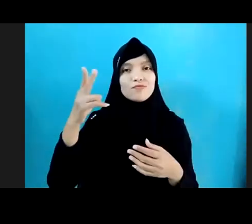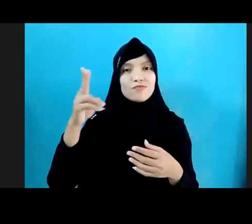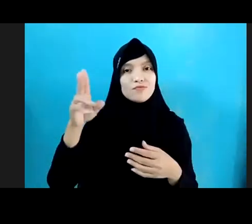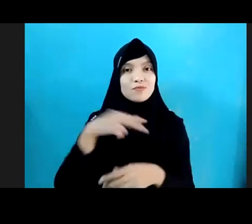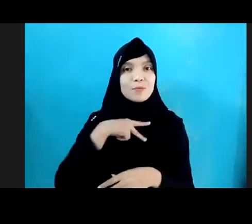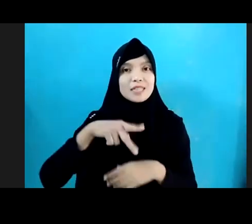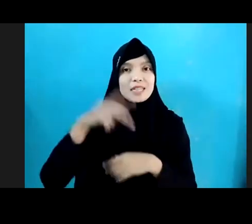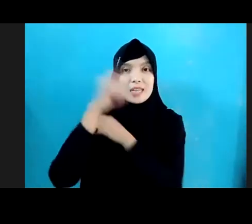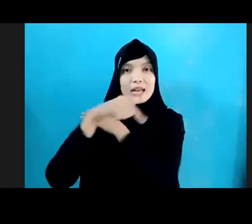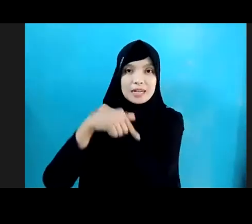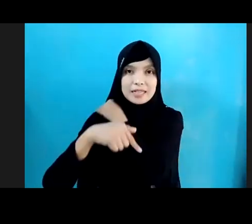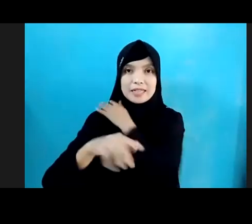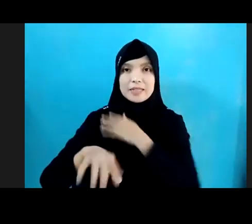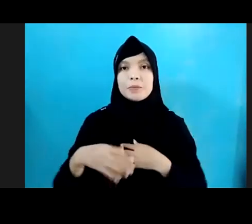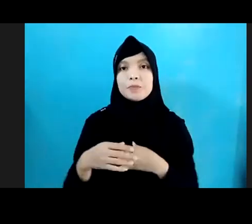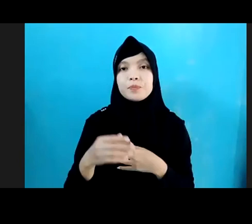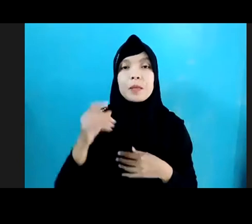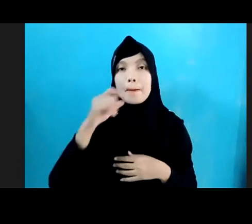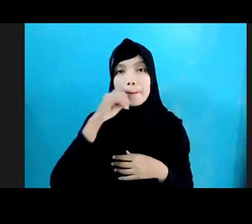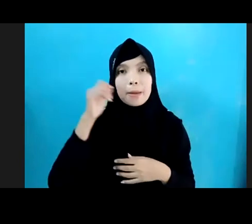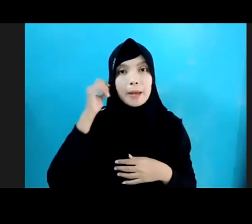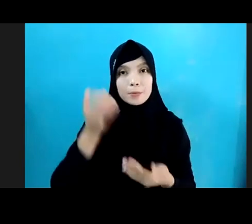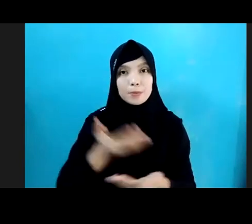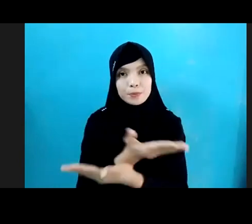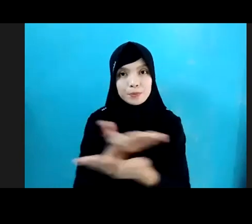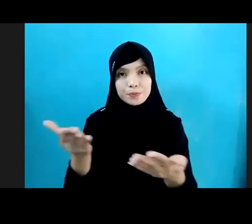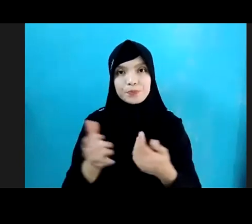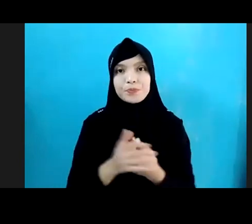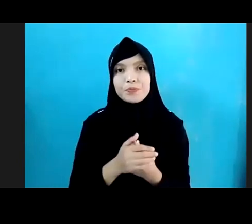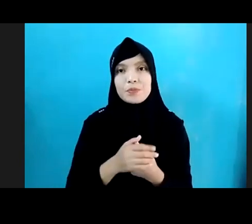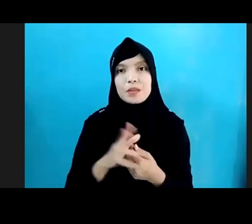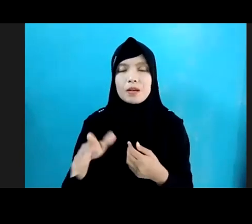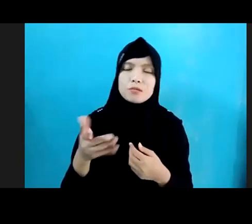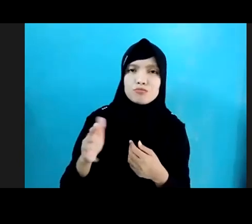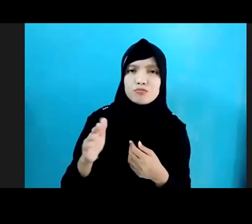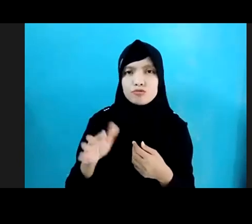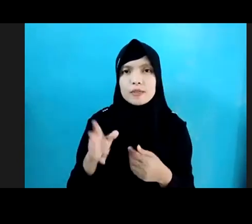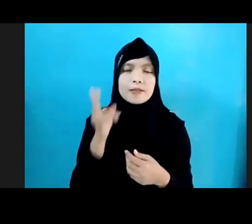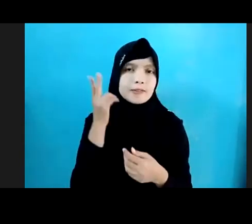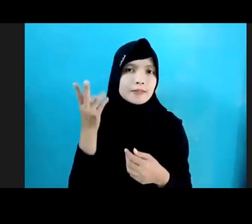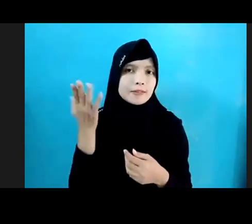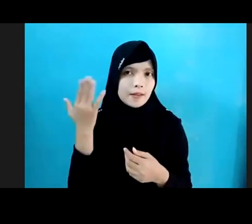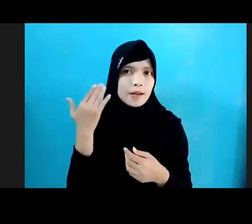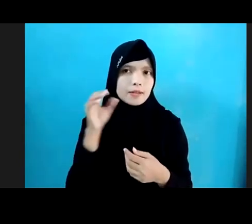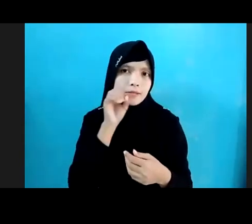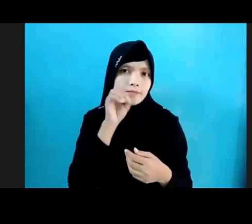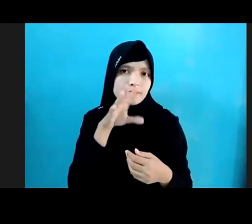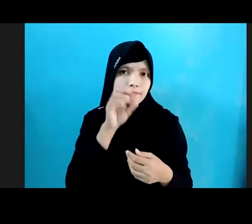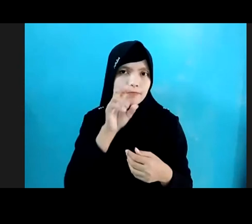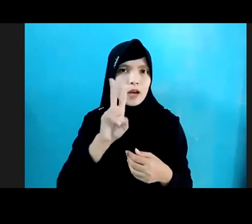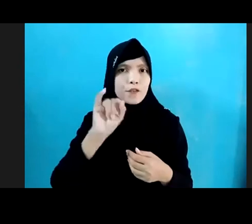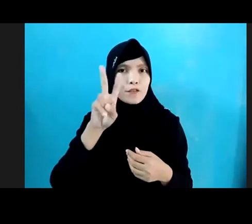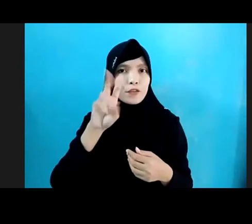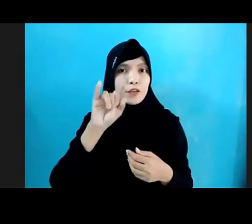ini Dan tentunya Bagi Anda Bapak Ibu Dan para Peserta Sekalian Yang mungkin Tadi setelah Mendengarkan Apa yang Disampaikan Ibu Vivi Dan